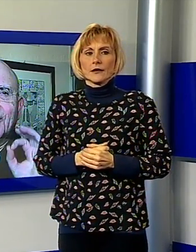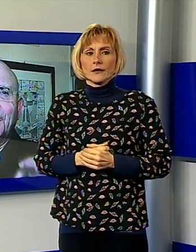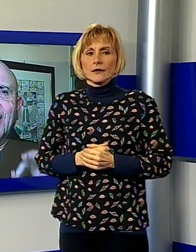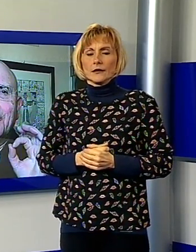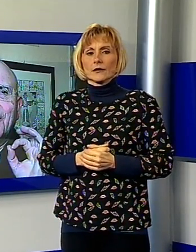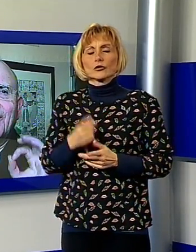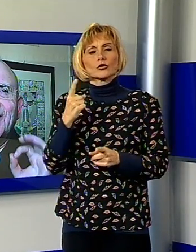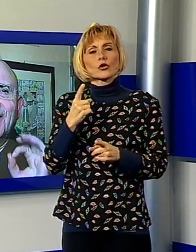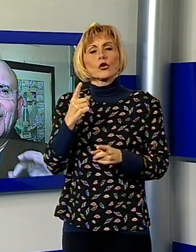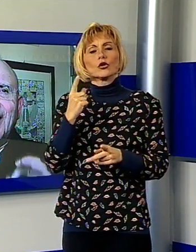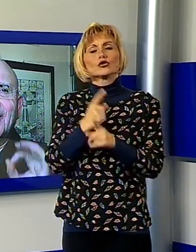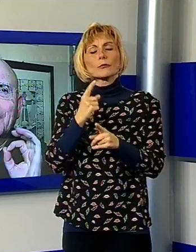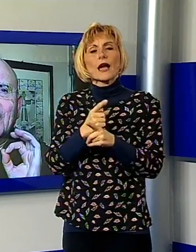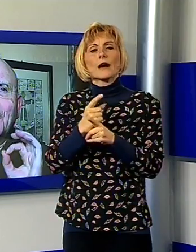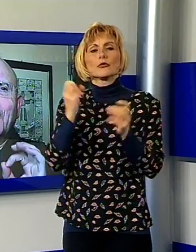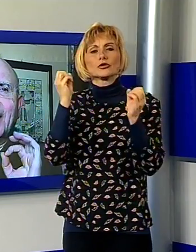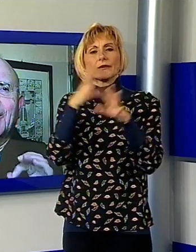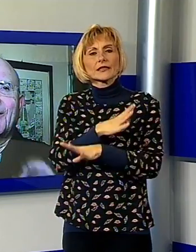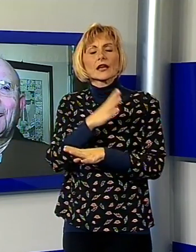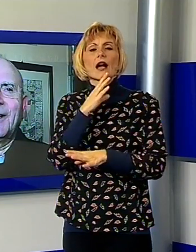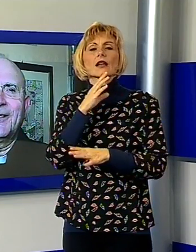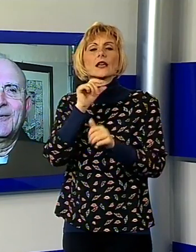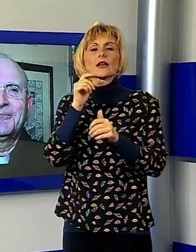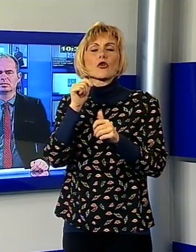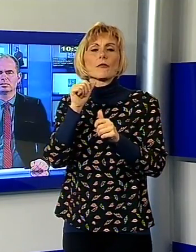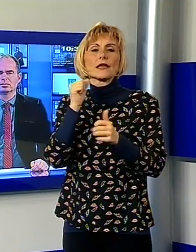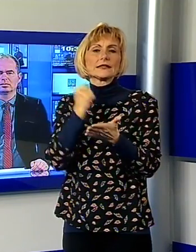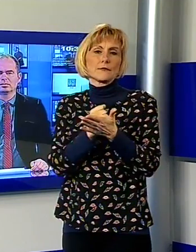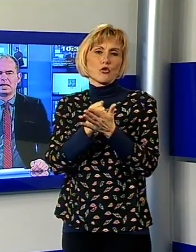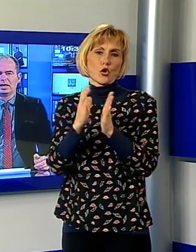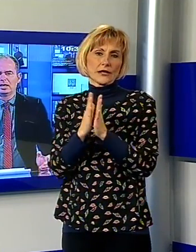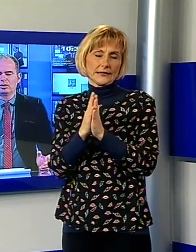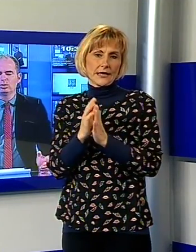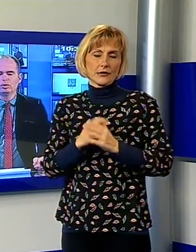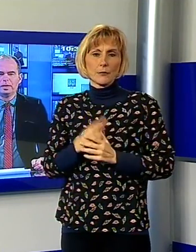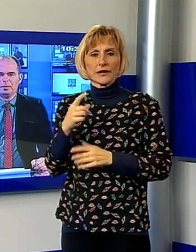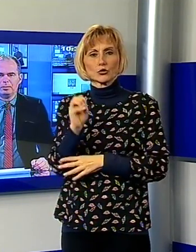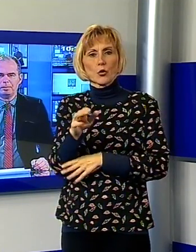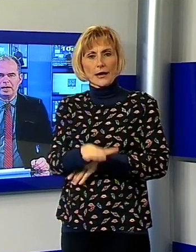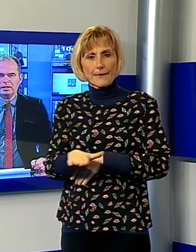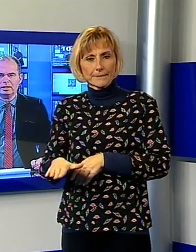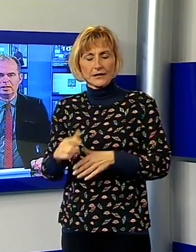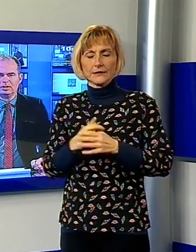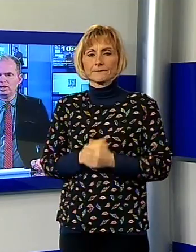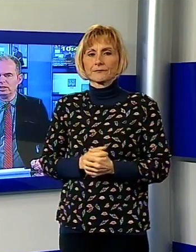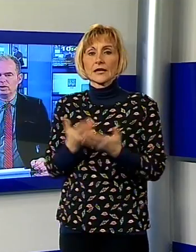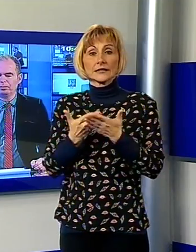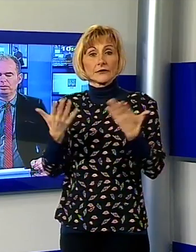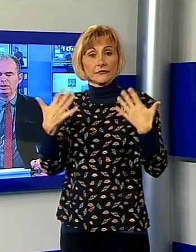trascuriamo i segni cristiani nell'educare i nostri figli. È tutto per la prima parte dell'ETG, adesso la pubblicità,